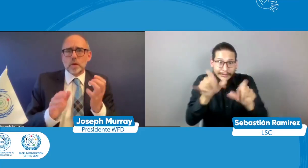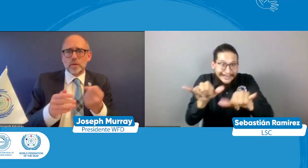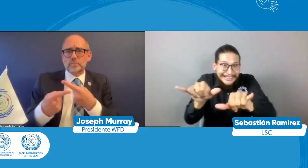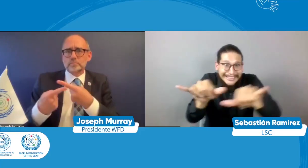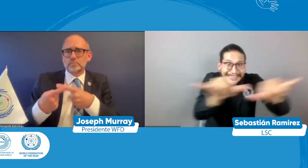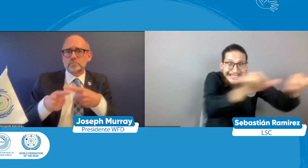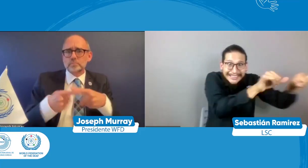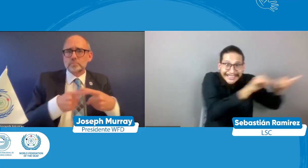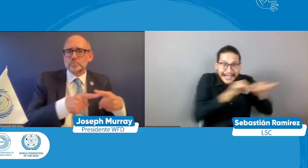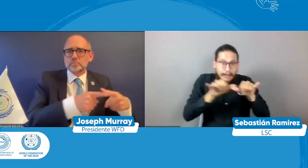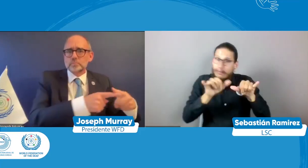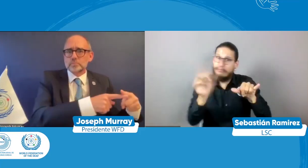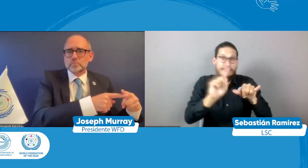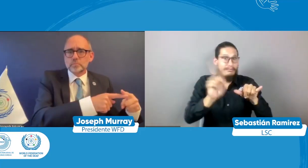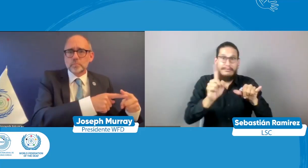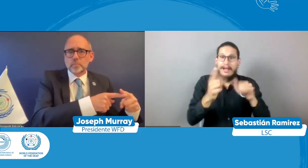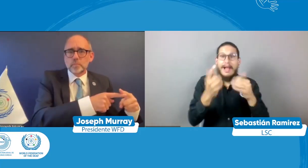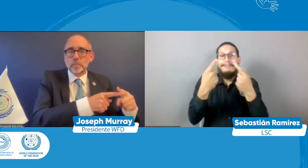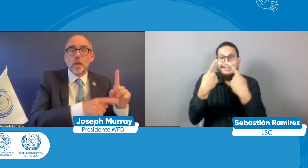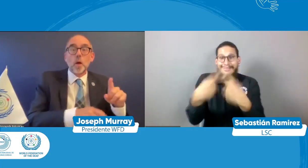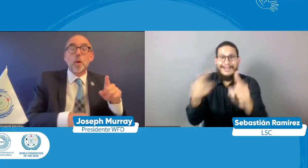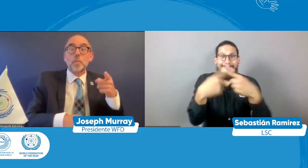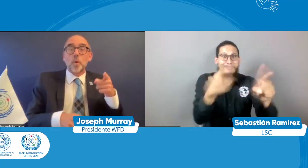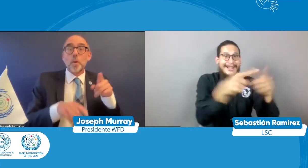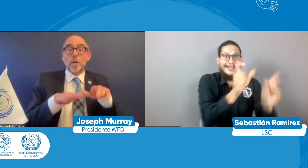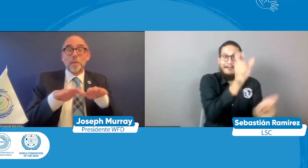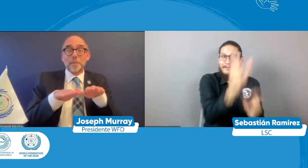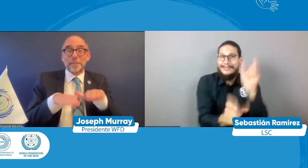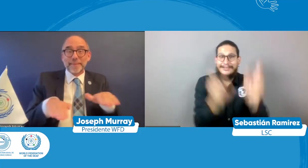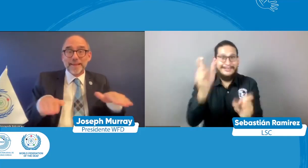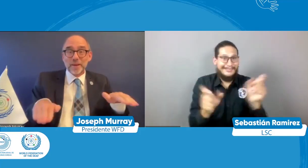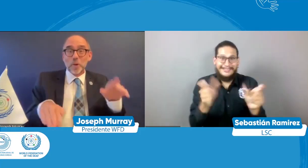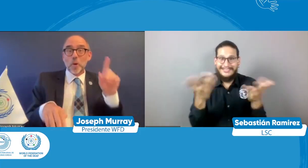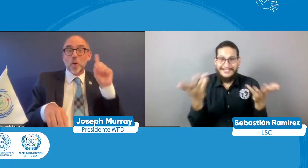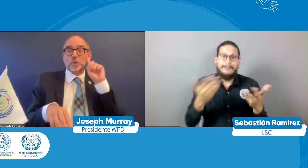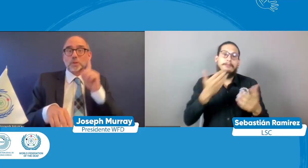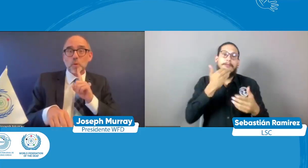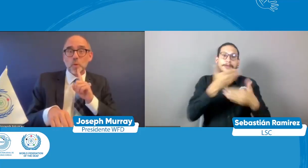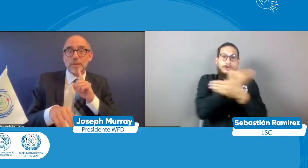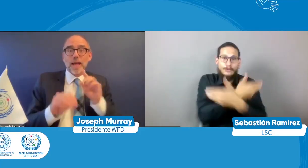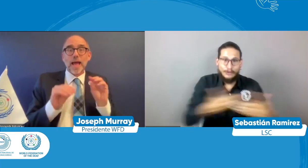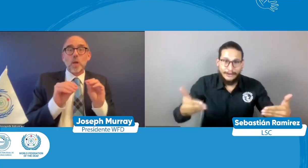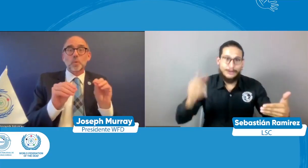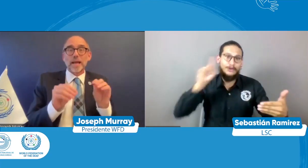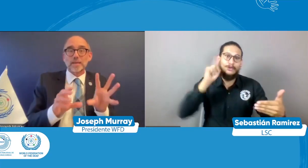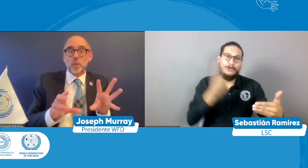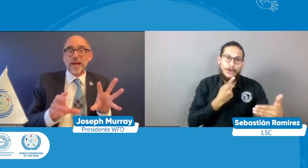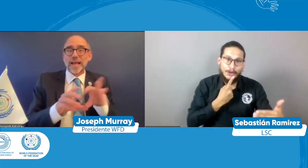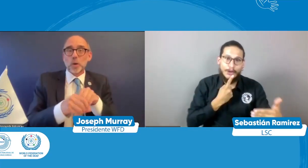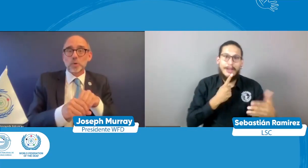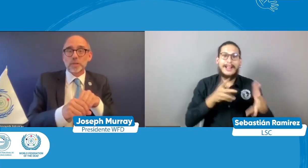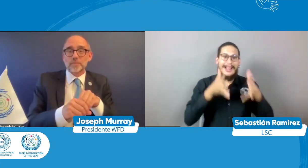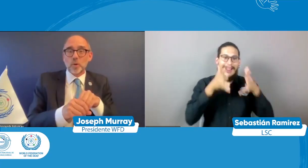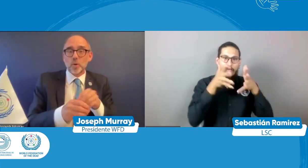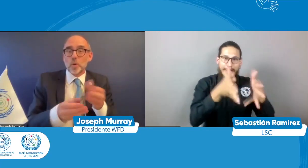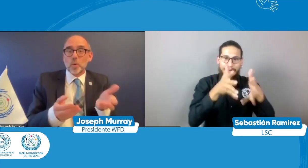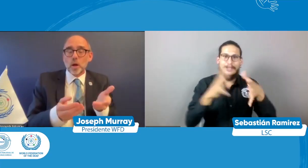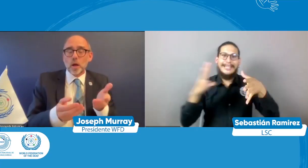va a ser diferente ¿no? la educación inclusiva no es lo mismo para todos los grupos minoritarios ¿no? hay